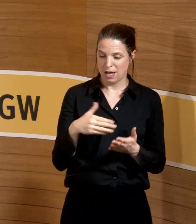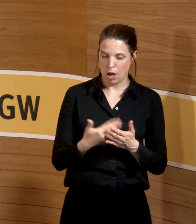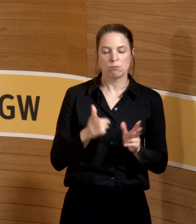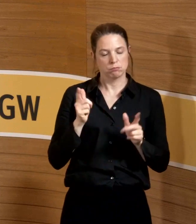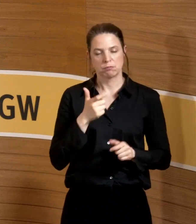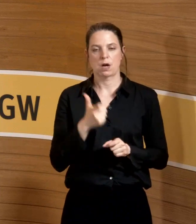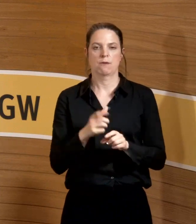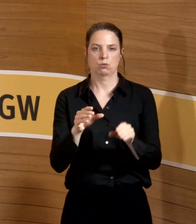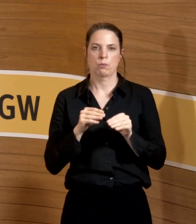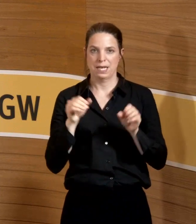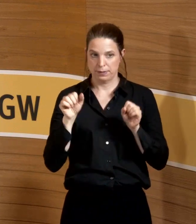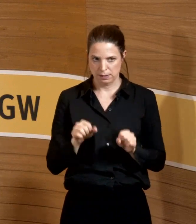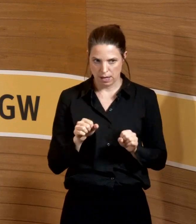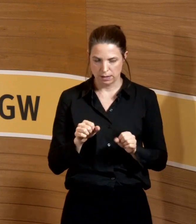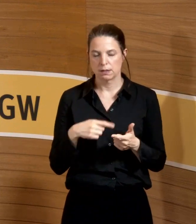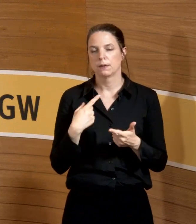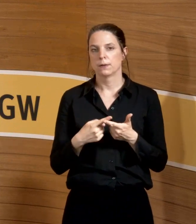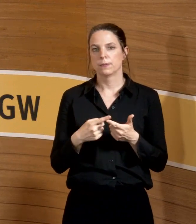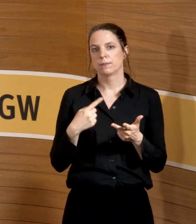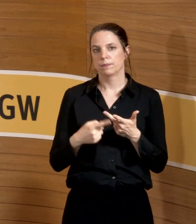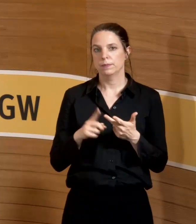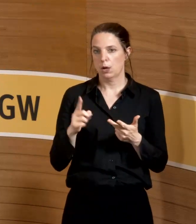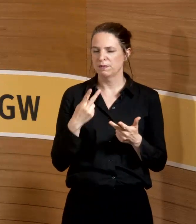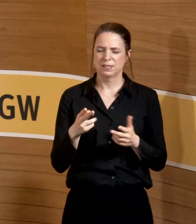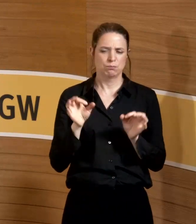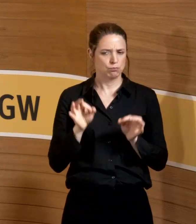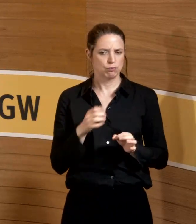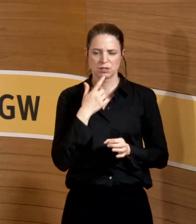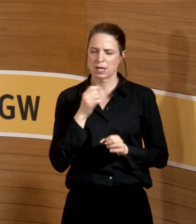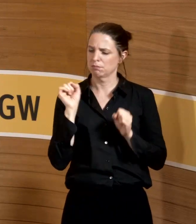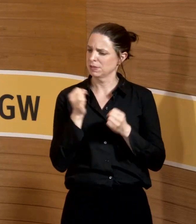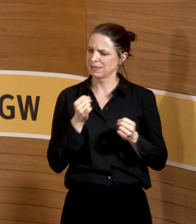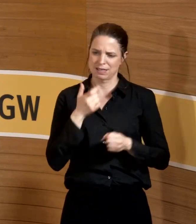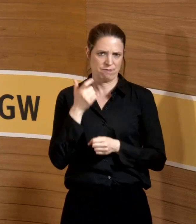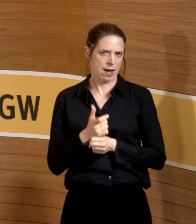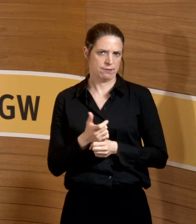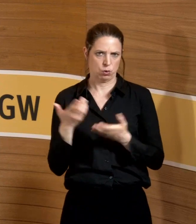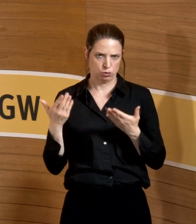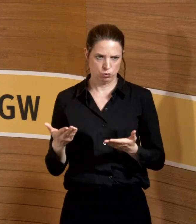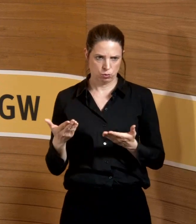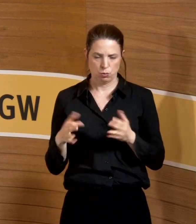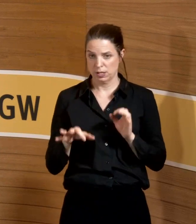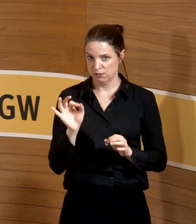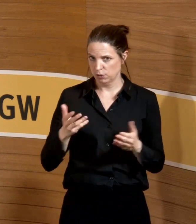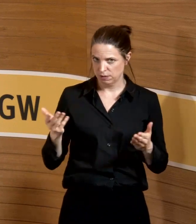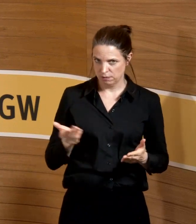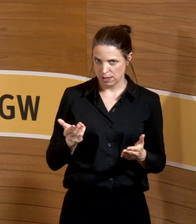noch drauf. Es ist weiterhin zu dokumentieren, was man als unverantwortbar entdeckt hat und was deswegen auch von der Schwangeren